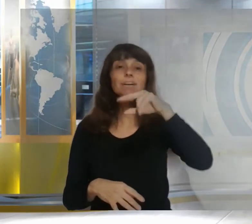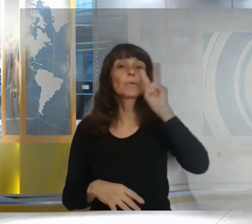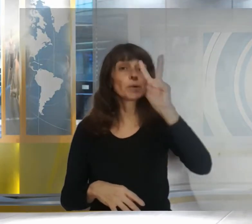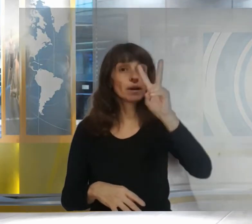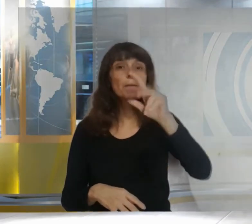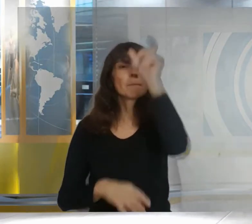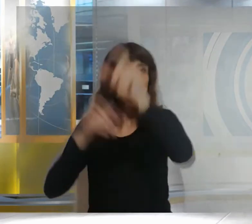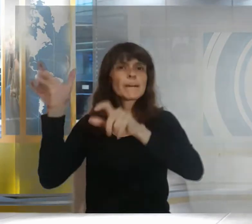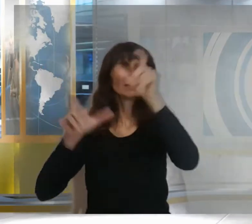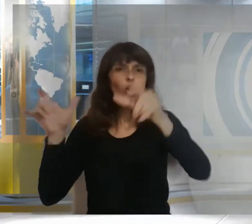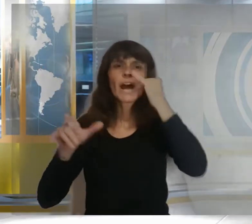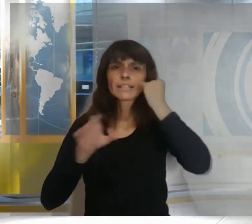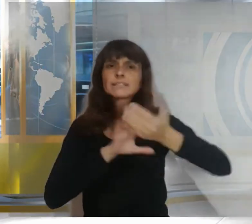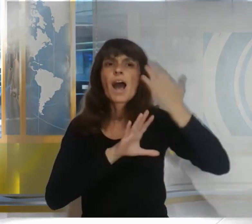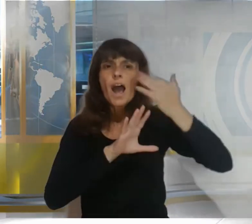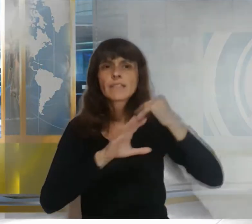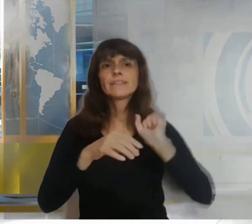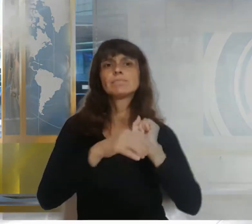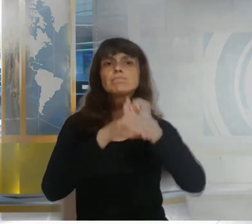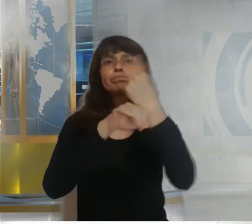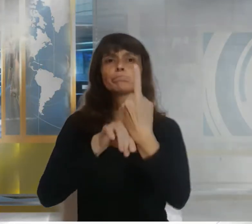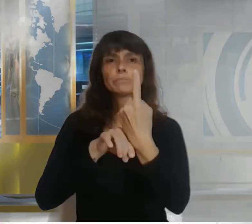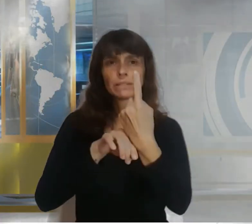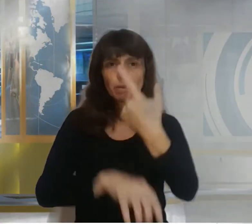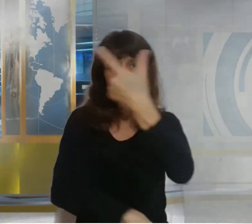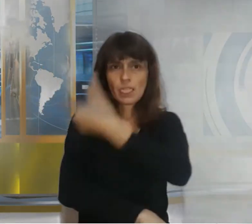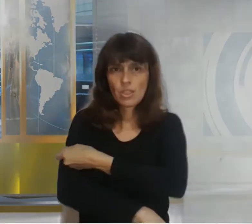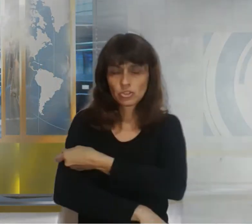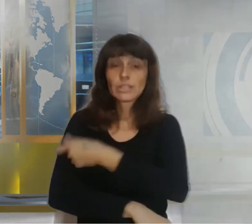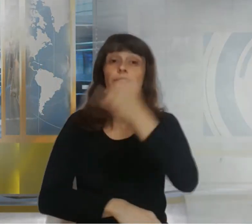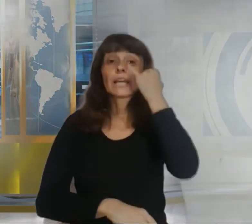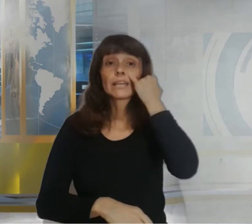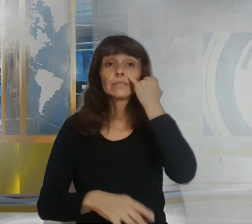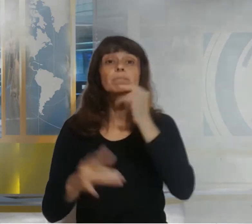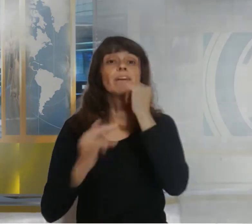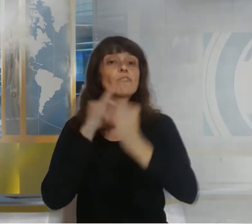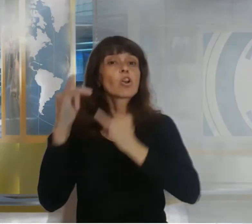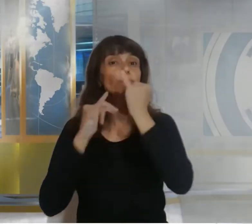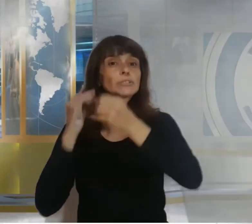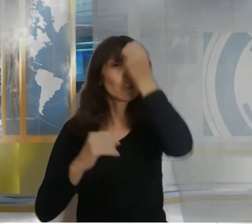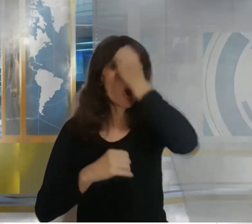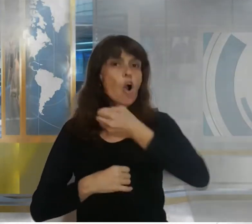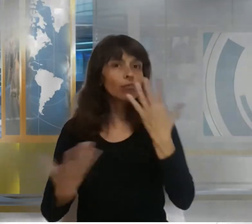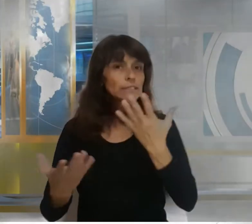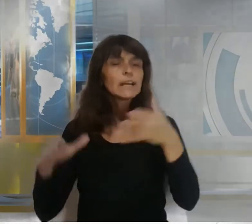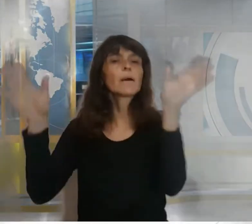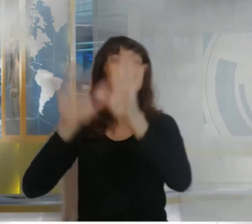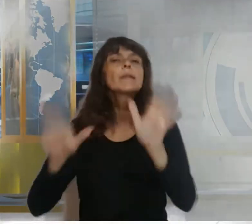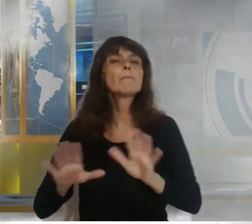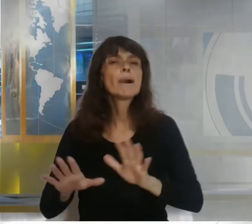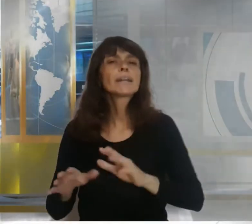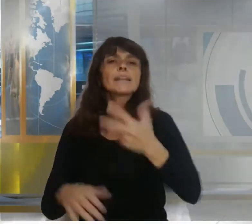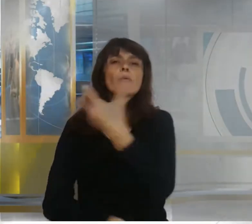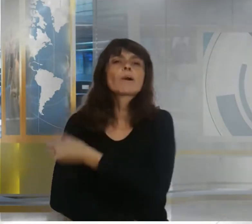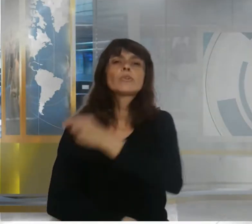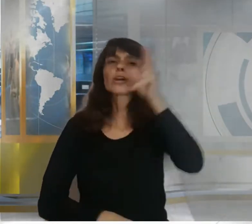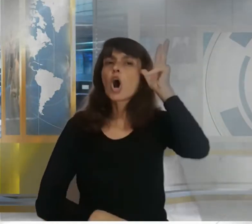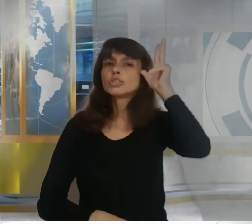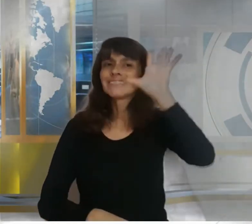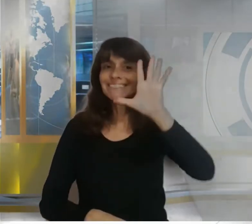las personas que ya recibieron el primer componente y según fuentes oficiales se prepara para vacunar al 85%